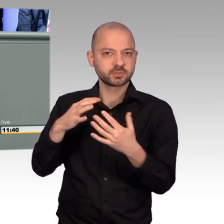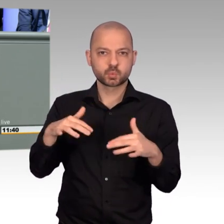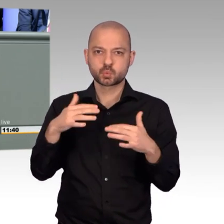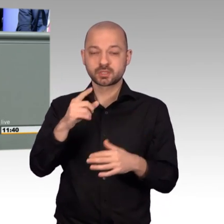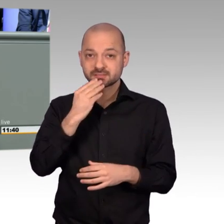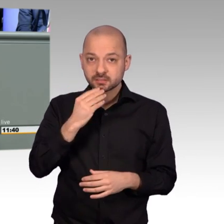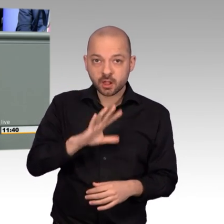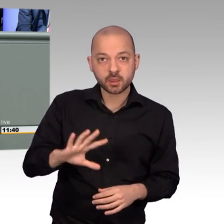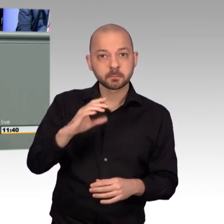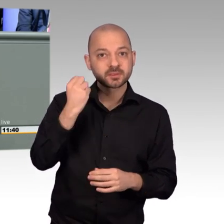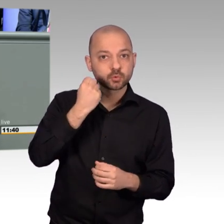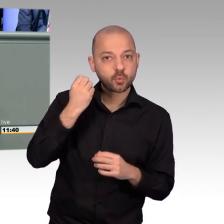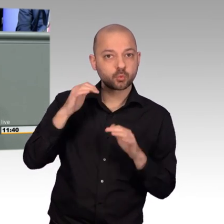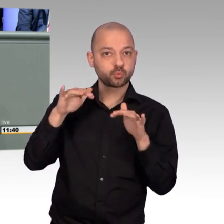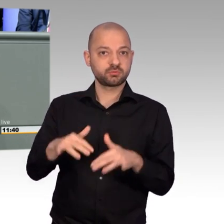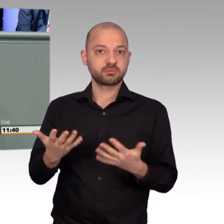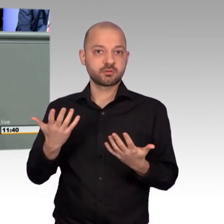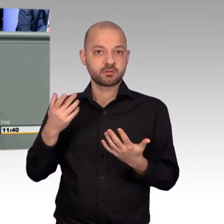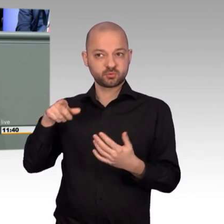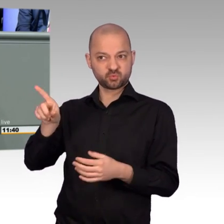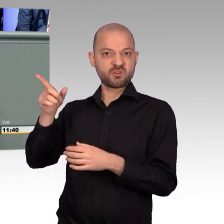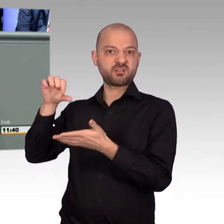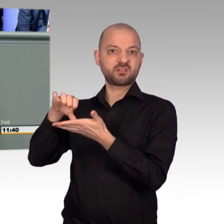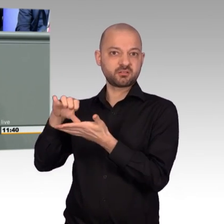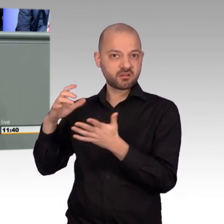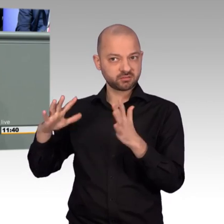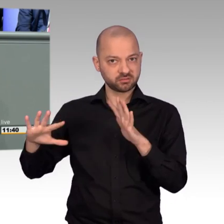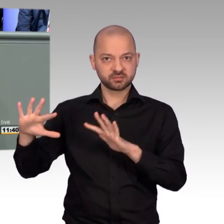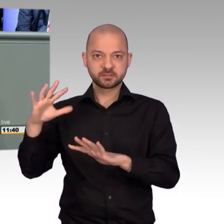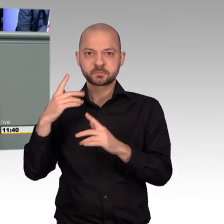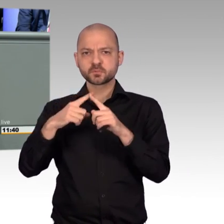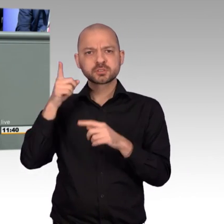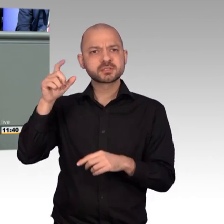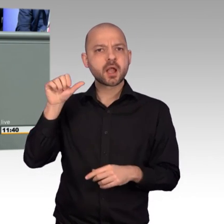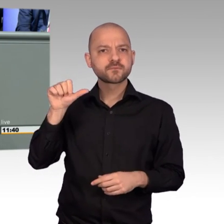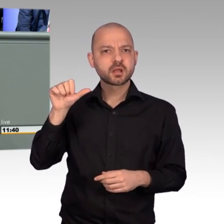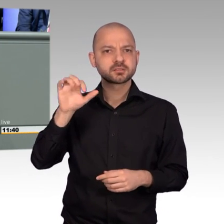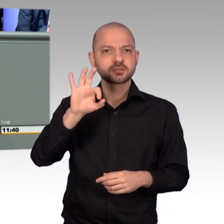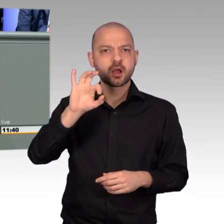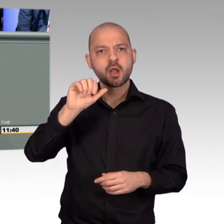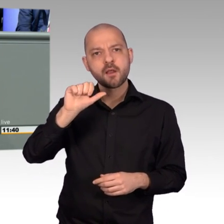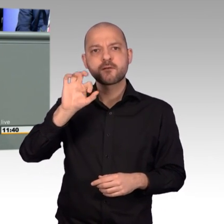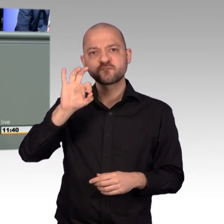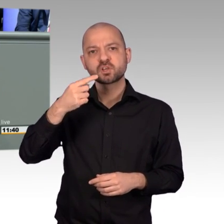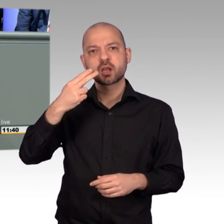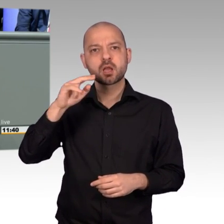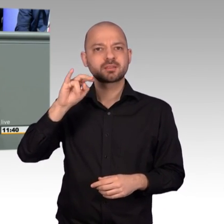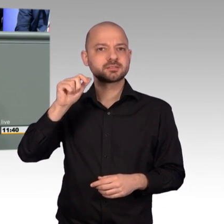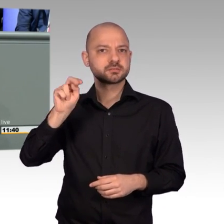wächst erschreckend. Der Jemen versinkt im Bürgerkrieg. Afghanistan ist alles andere als